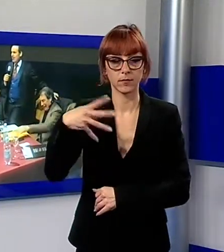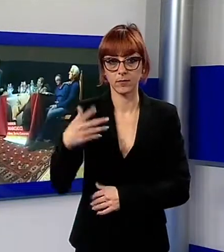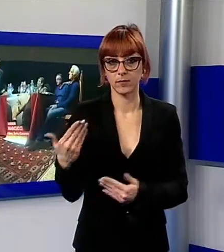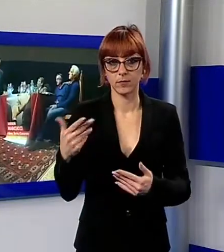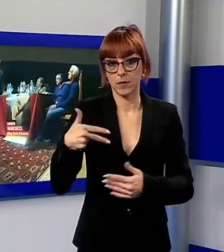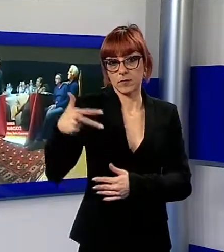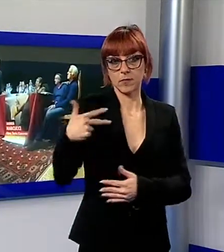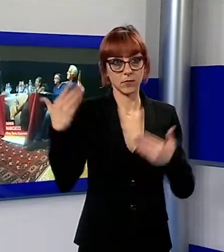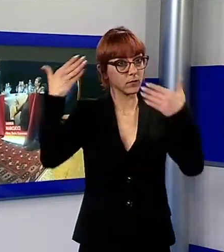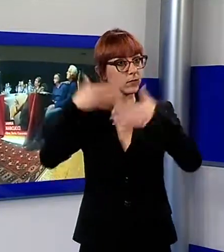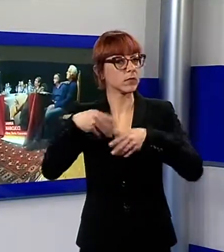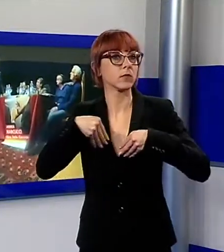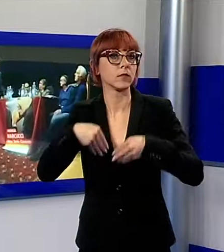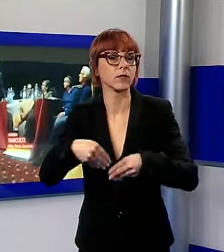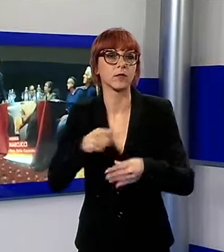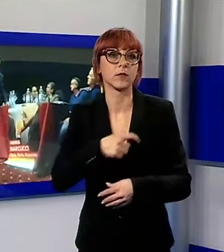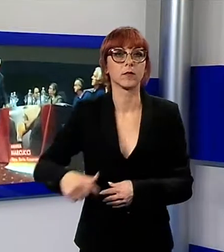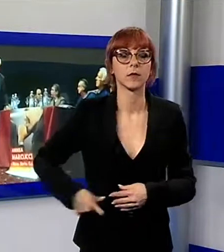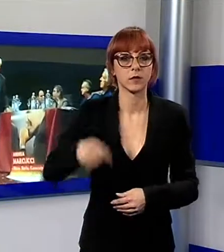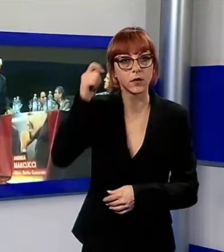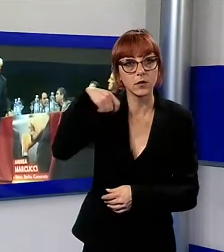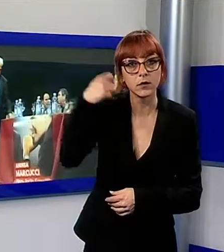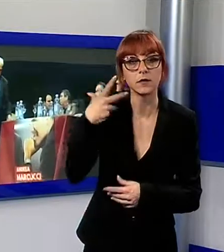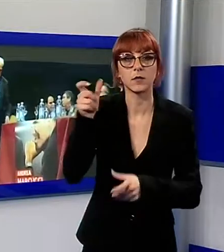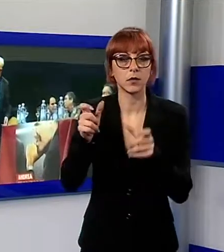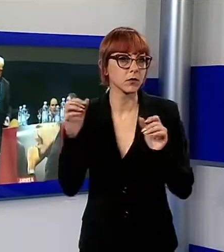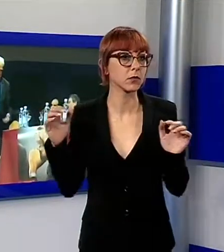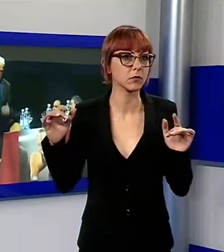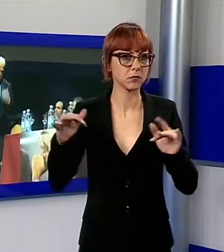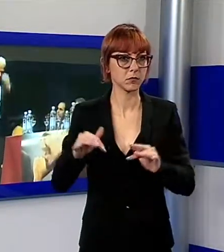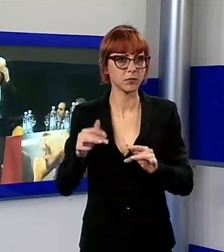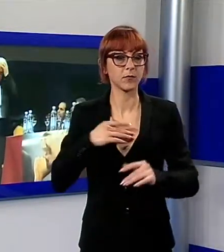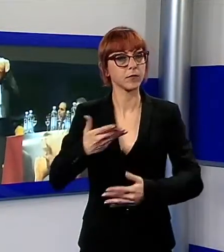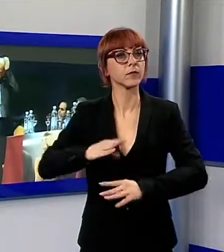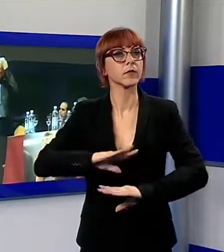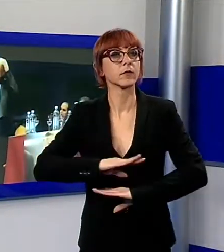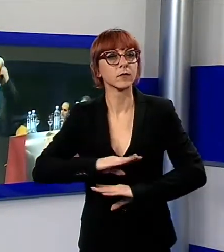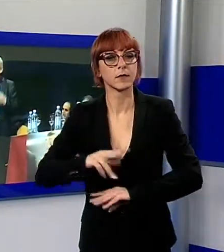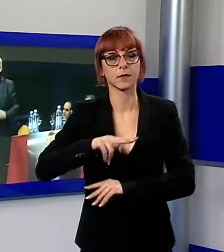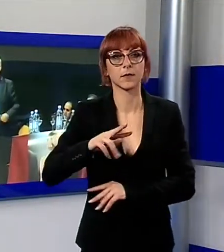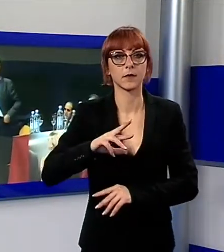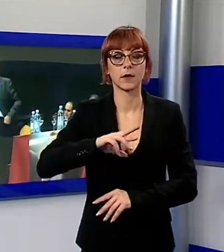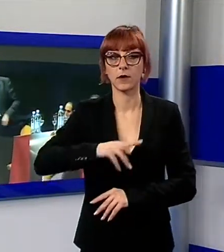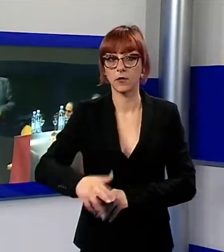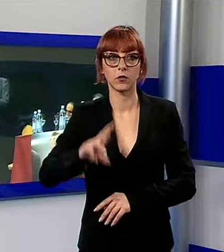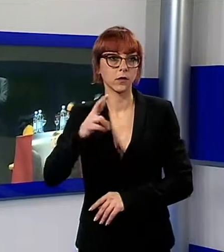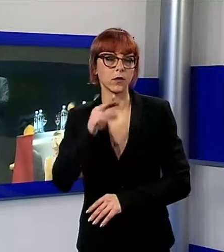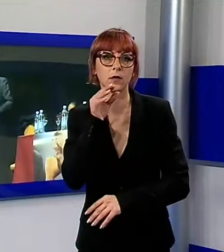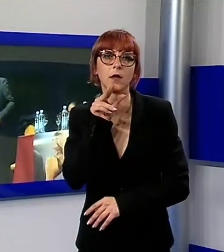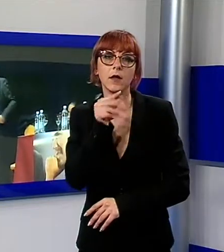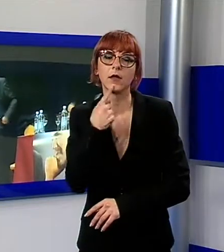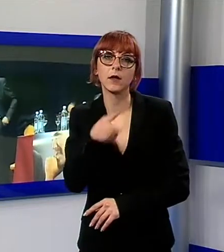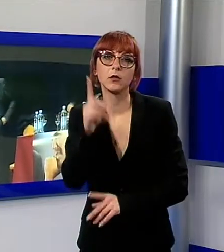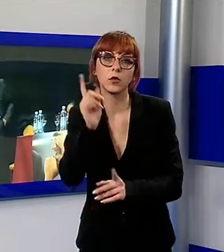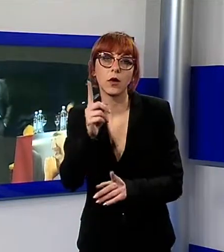mercoledì, alla presenza dei sindaci interessati e tanti cittadini, l'assessore regionale Marco Remaschi ha comunicato ai presenti che la